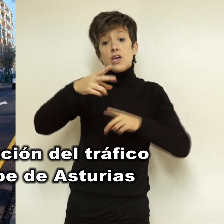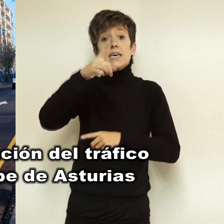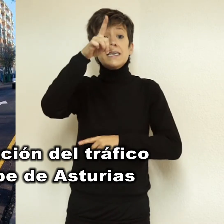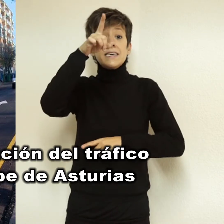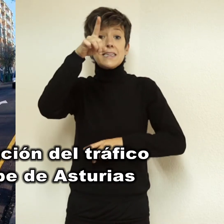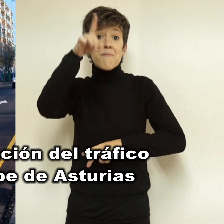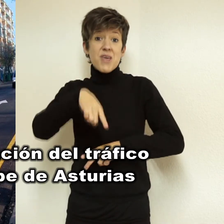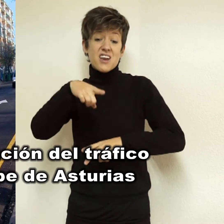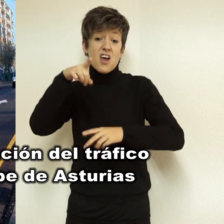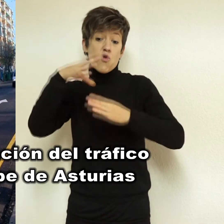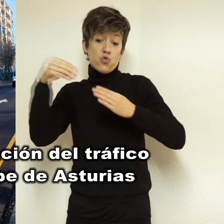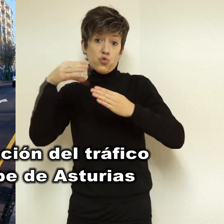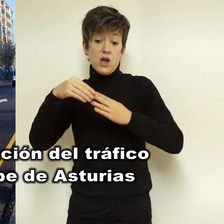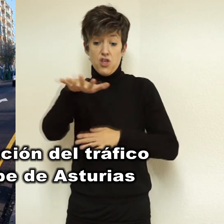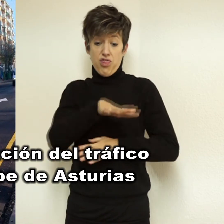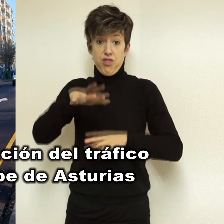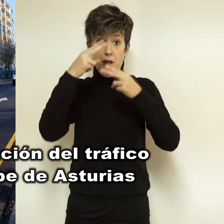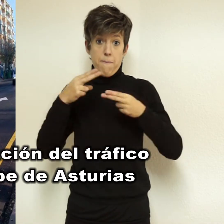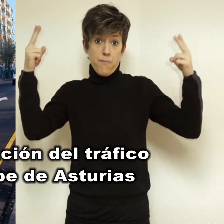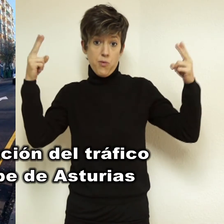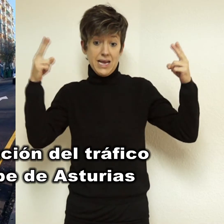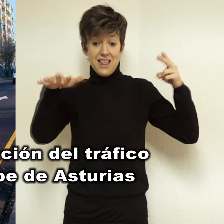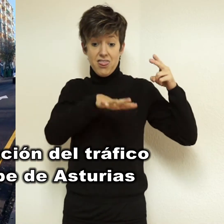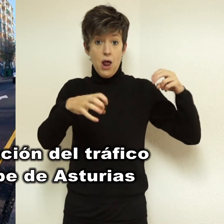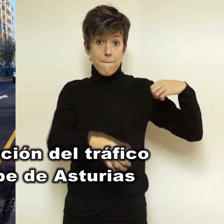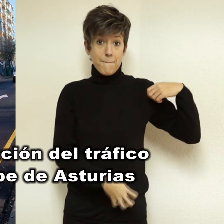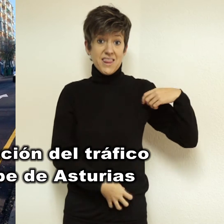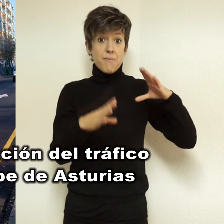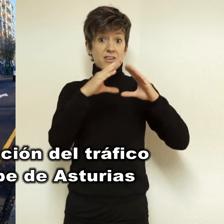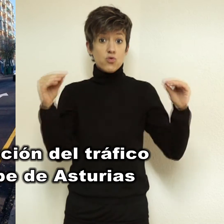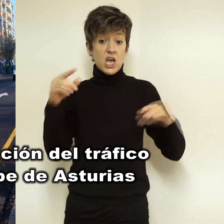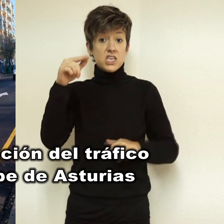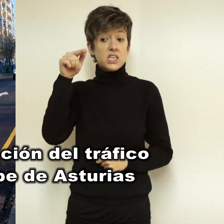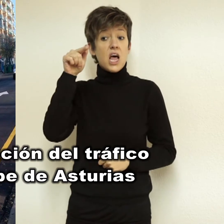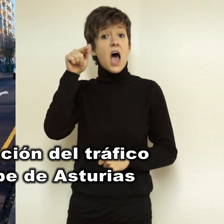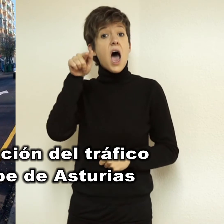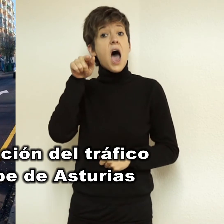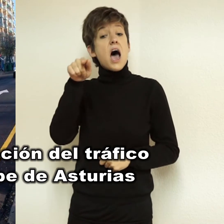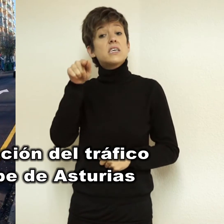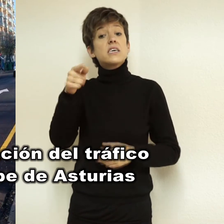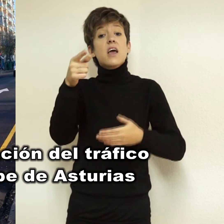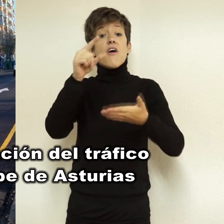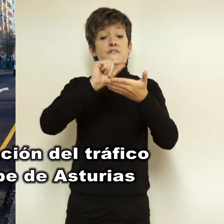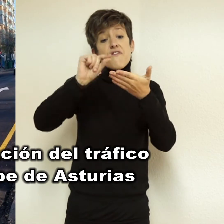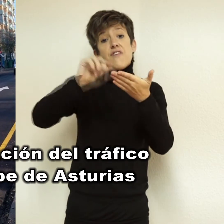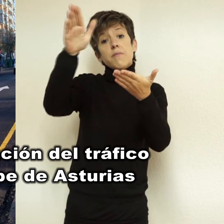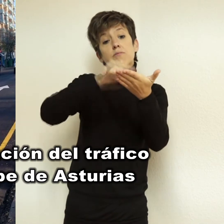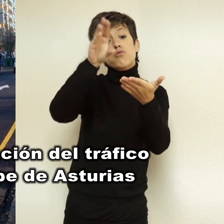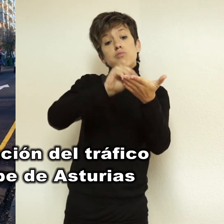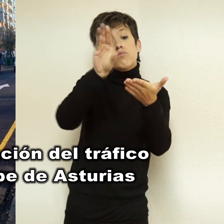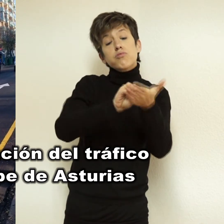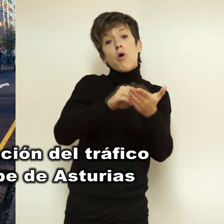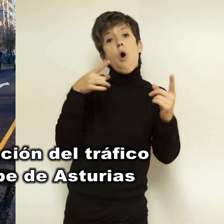públicos del entorno de la Avenida Príncipe de Asturias han iniciado una campaña de recogida de firmas para que se restituyan los